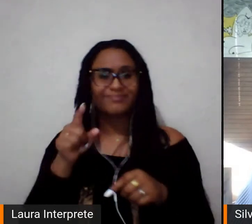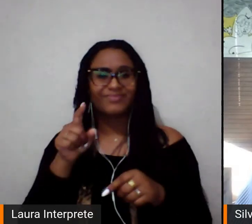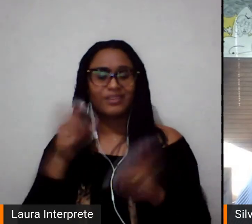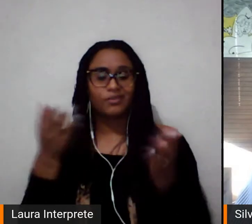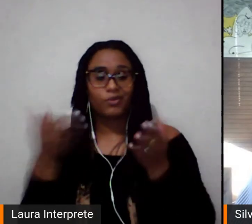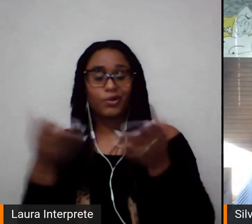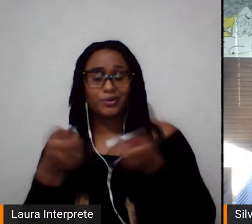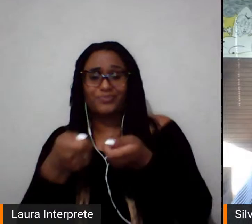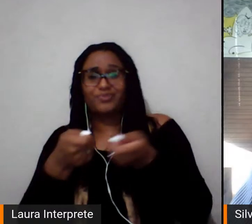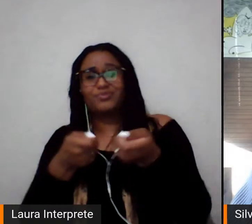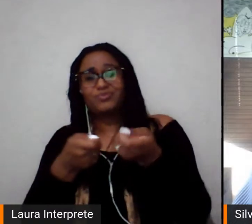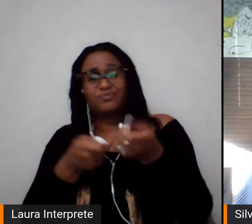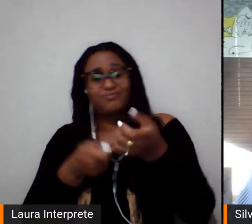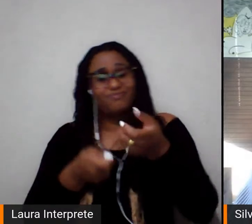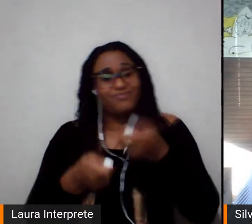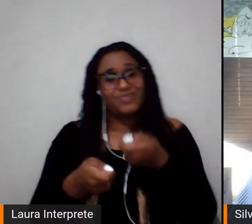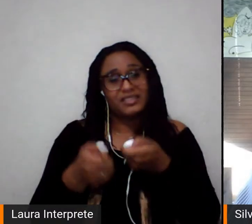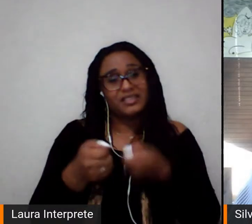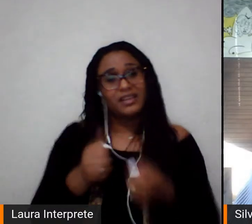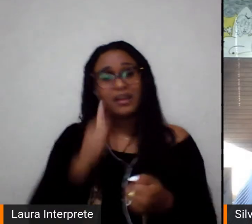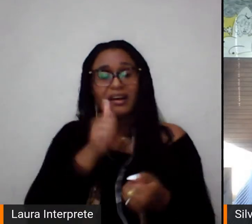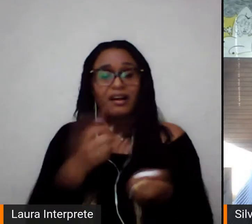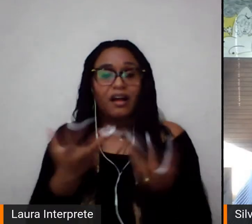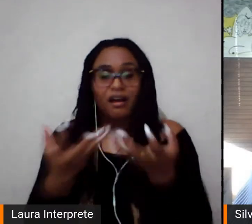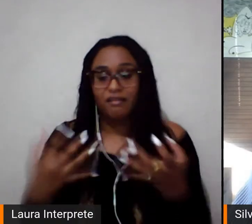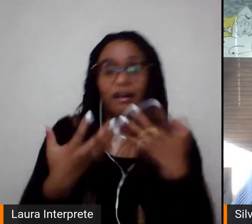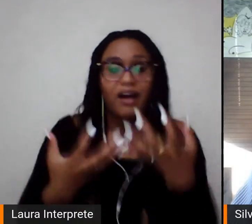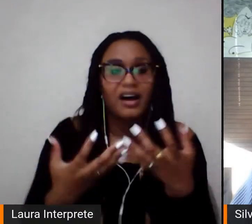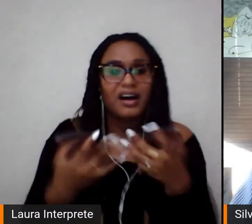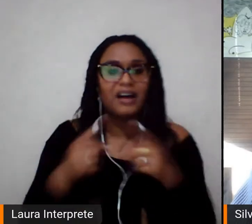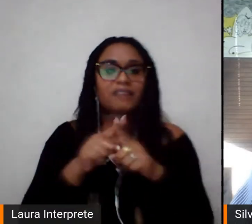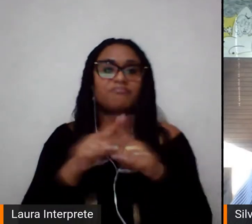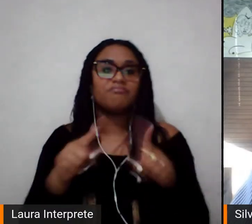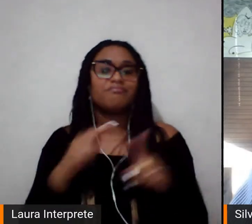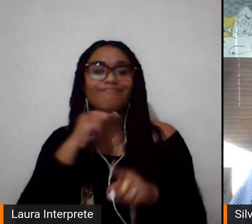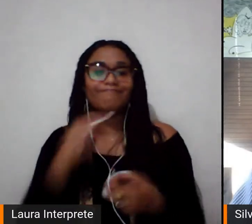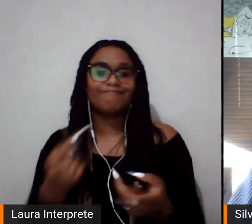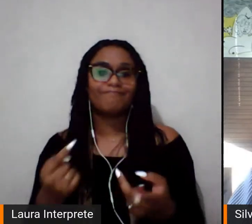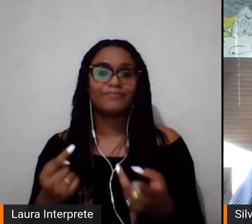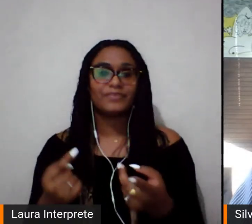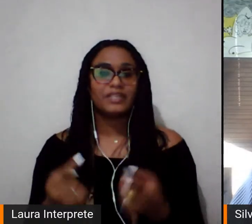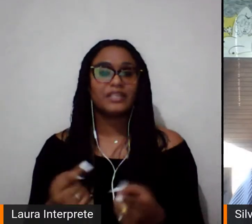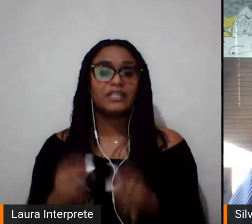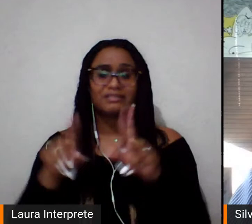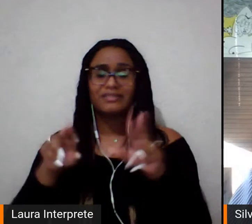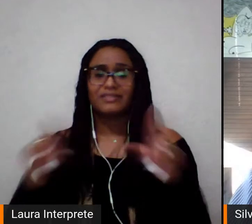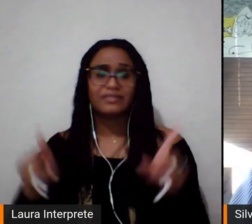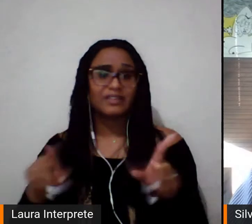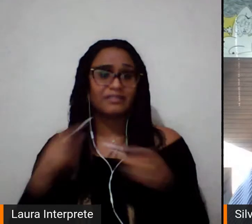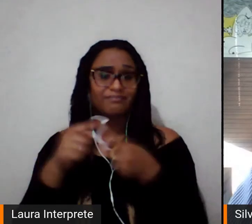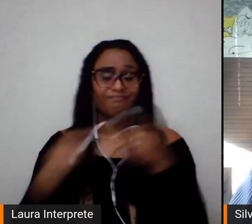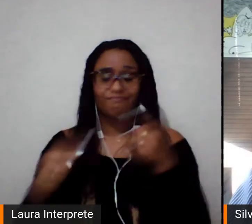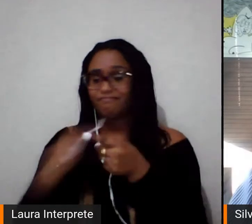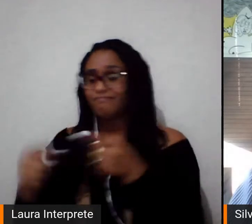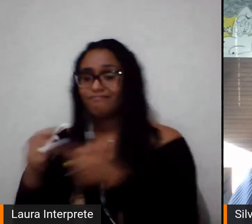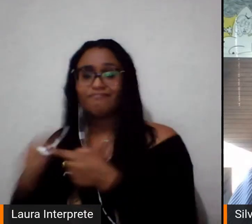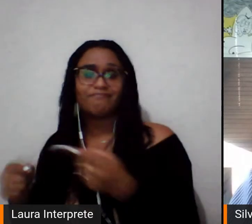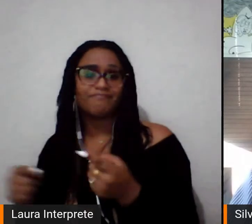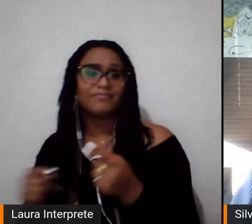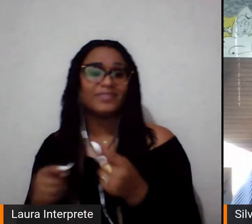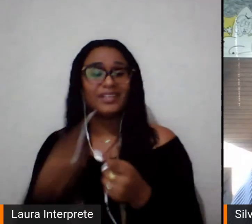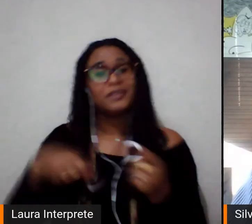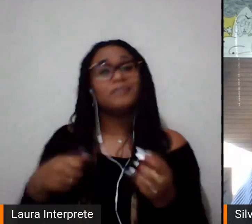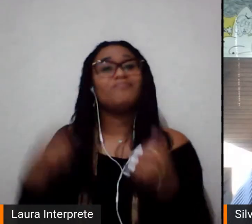das mulheres no esporte, que limitaram a presença das mulheres no esporte, pelas quais a gente tem que cotidianamente lutar